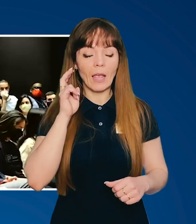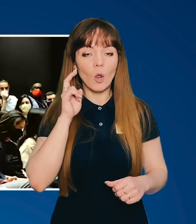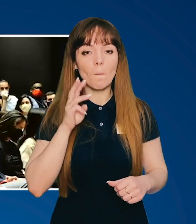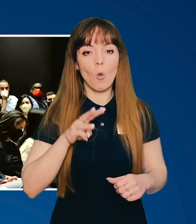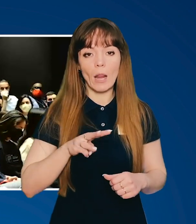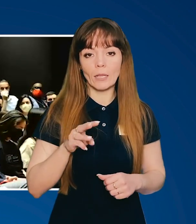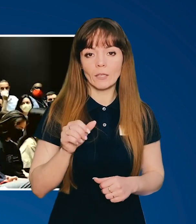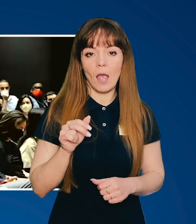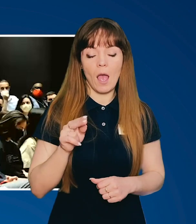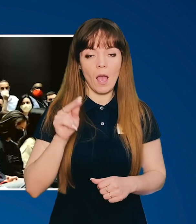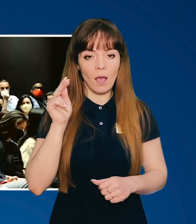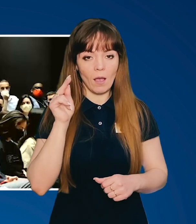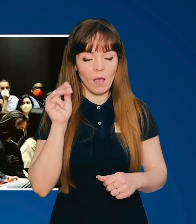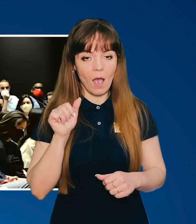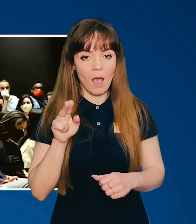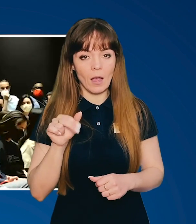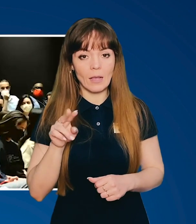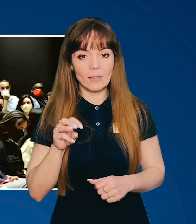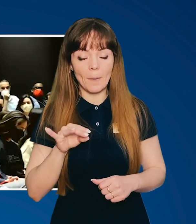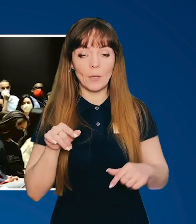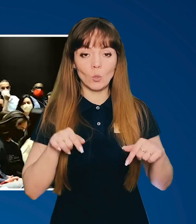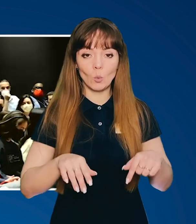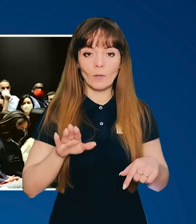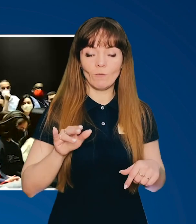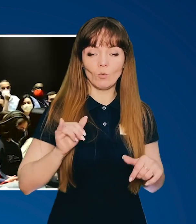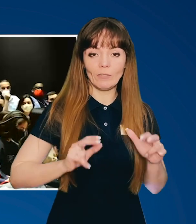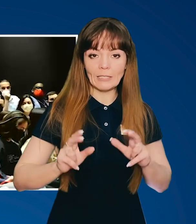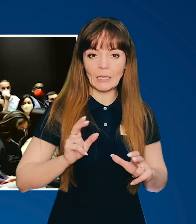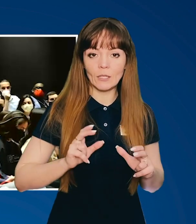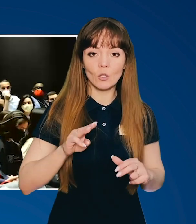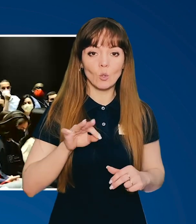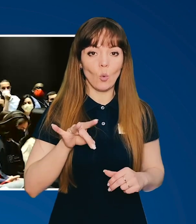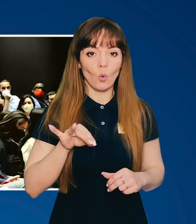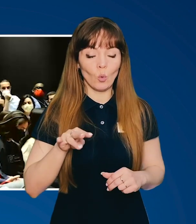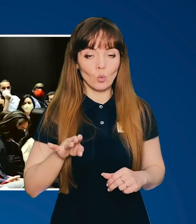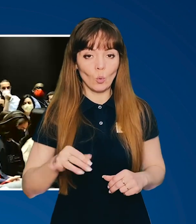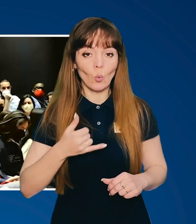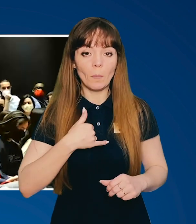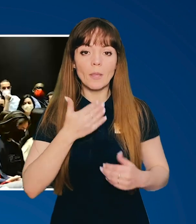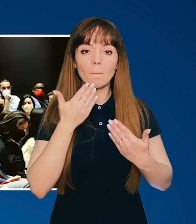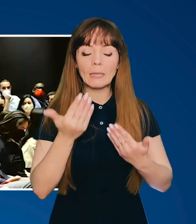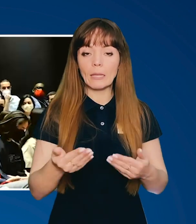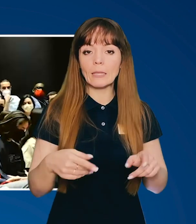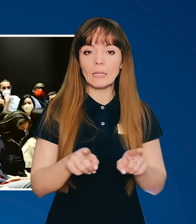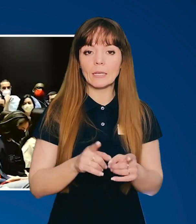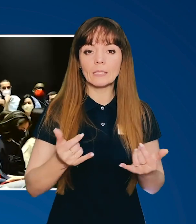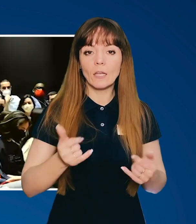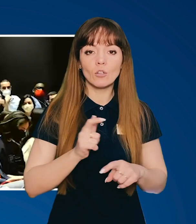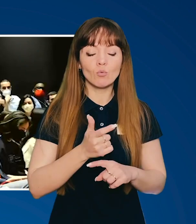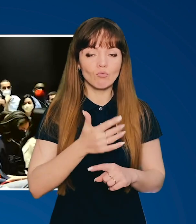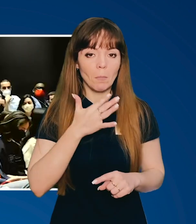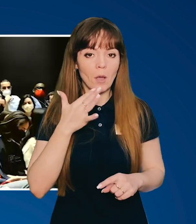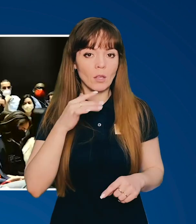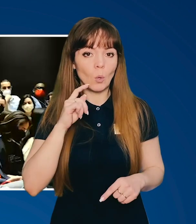Ківмайлянської академії тут в університеті Торонто. У мене питання таке. Зараз дуже багато українських